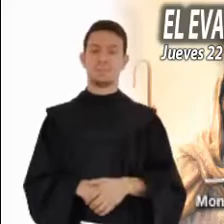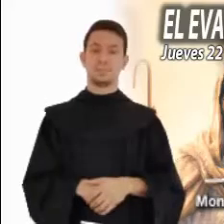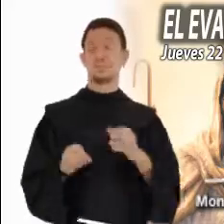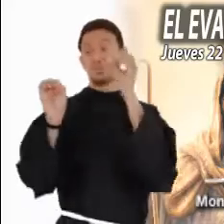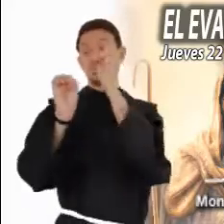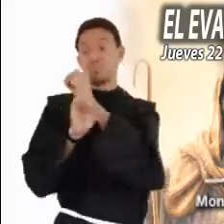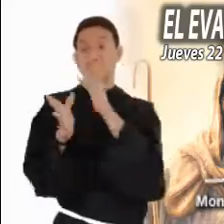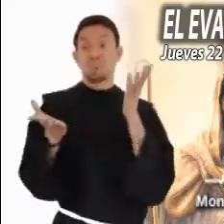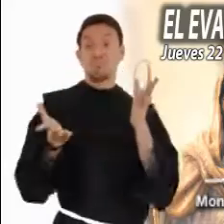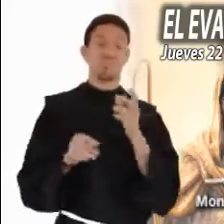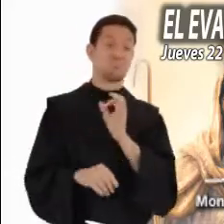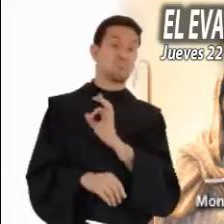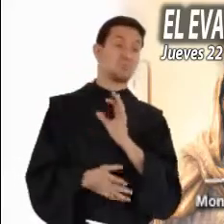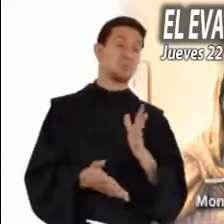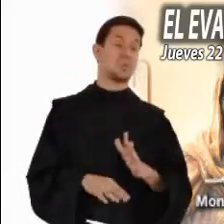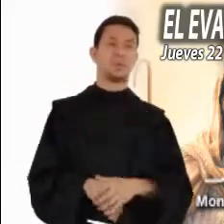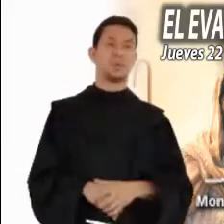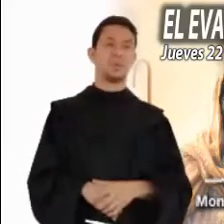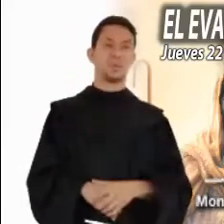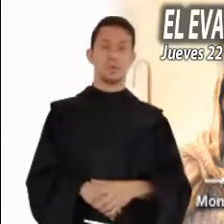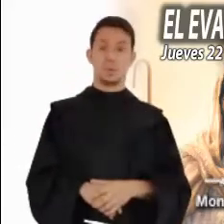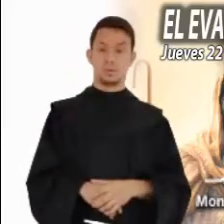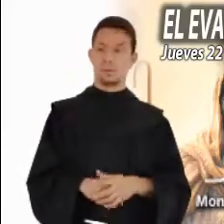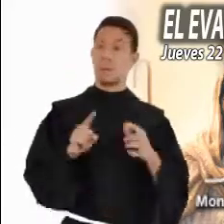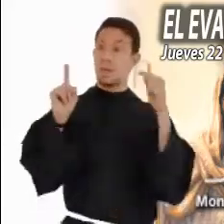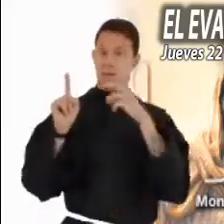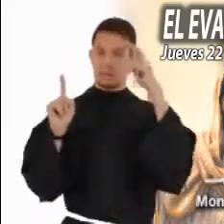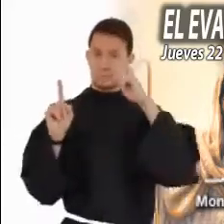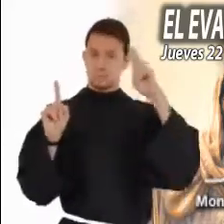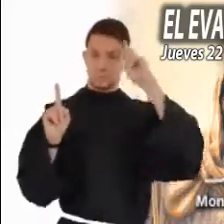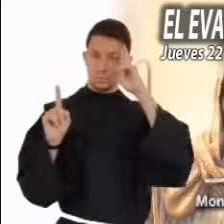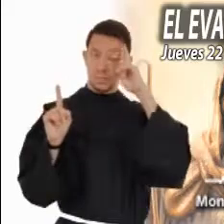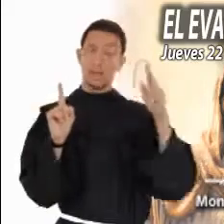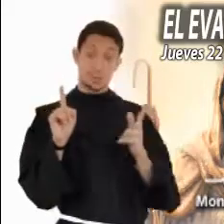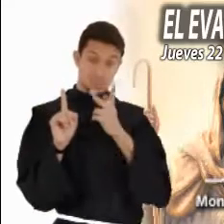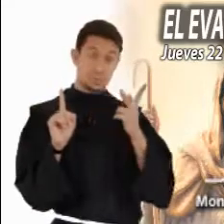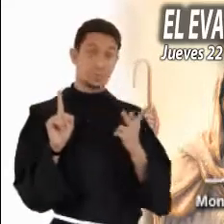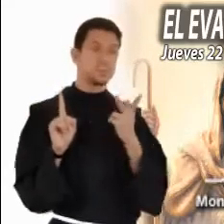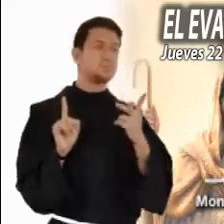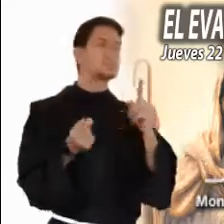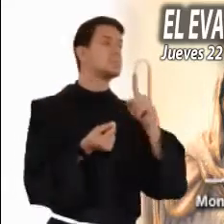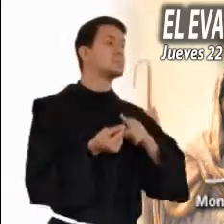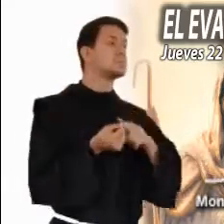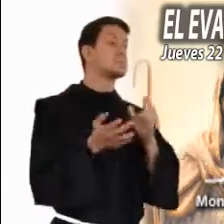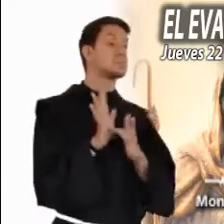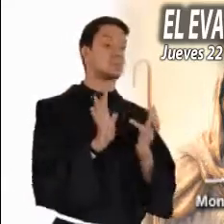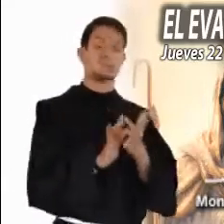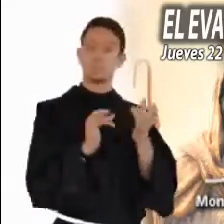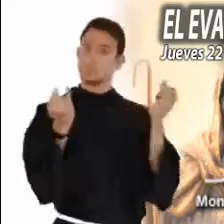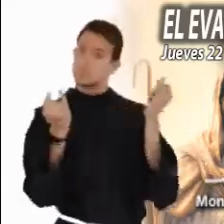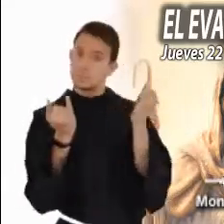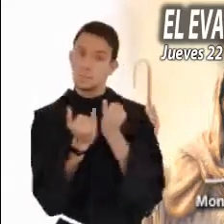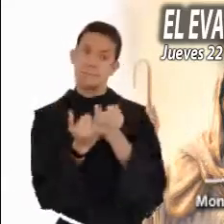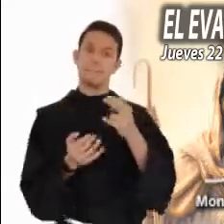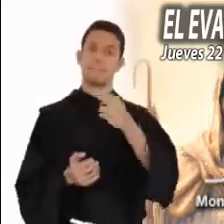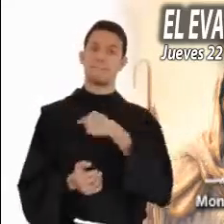hundidos en la oscuridad. La pregunta que se hace Herodes, nos la debemos hacer